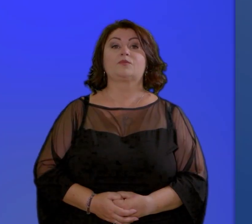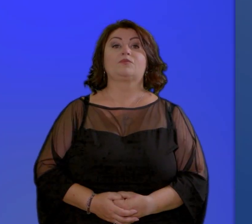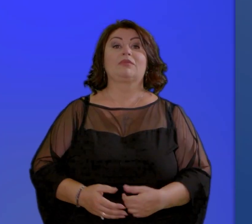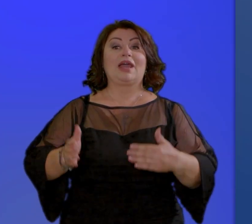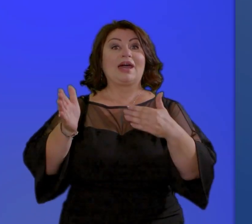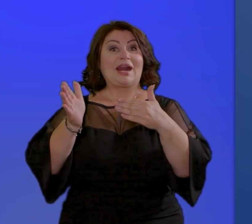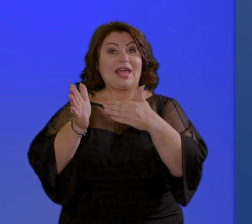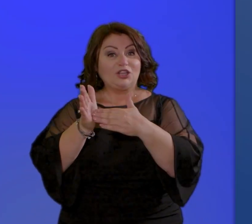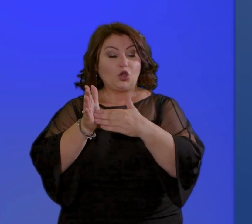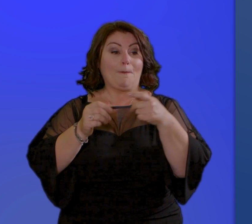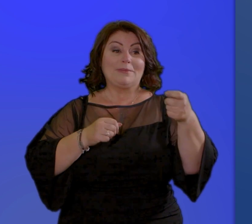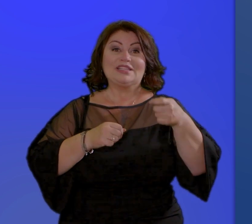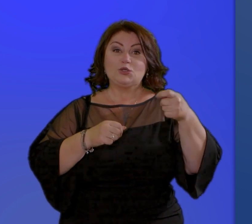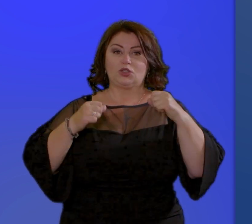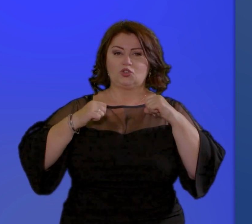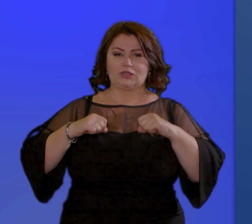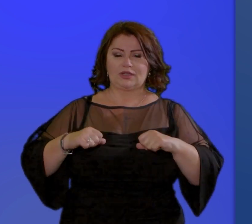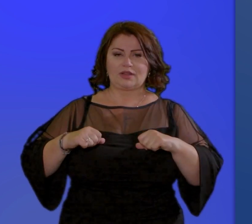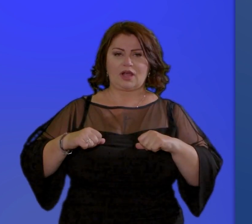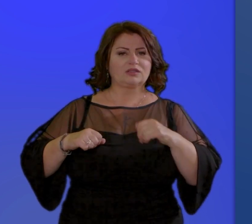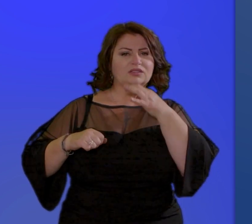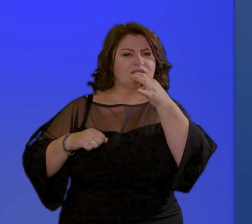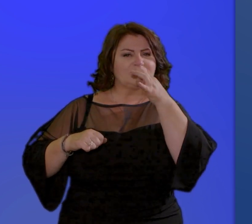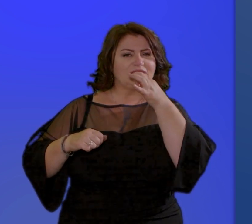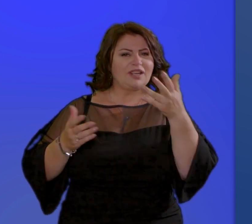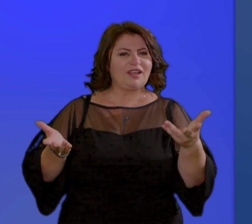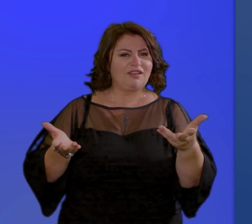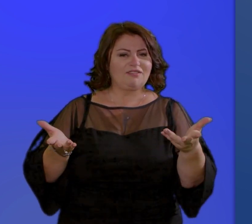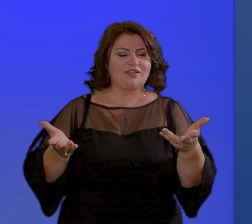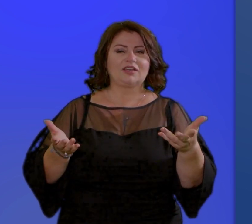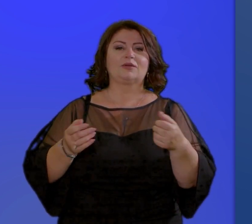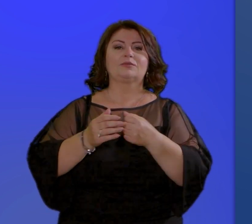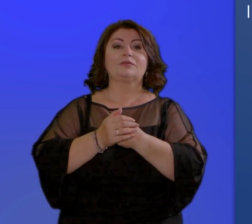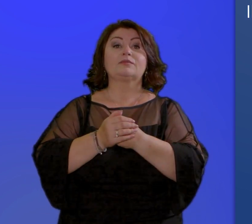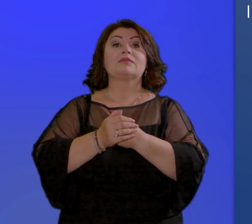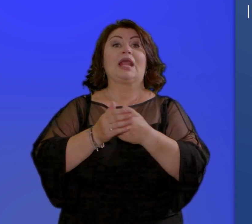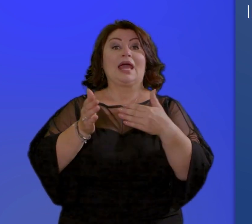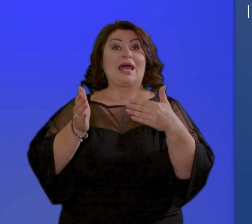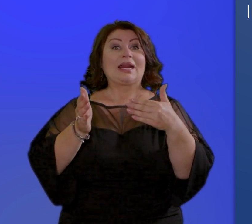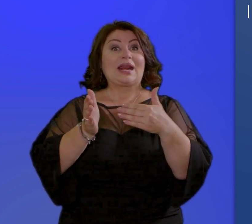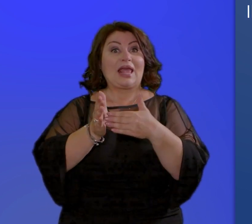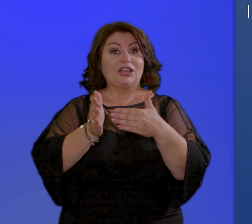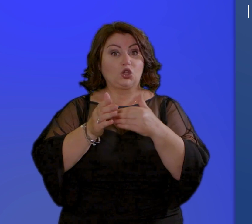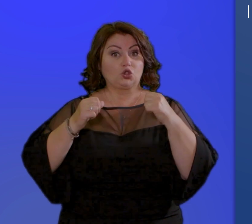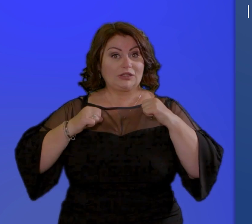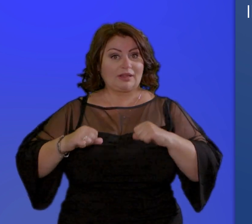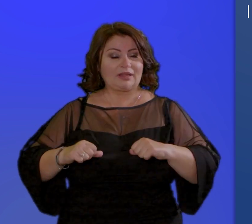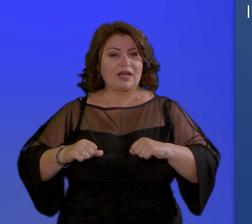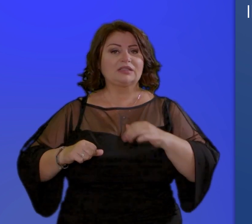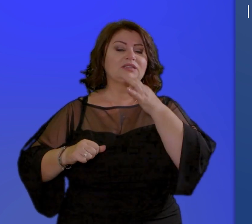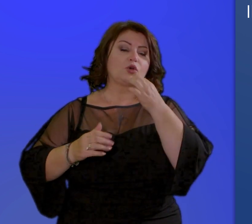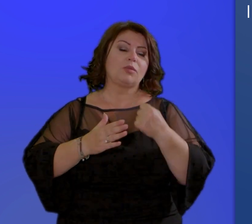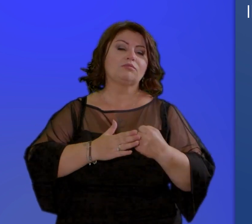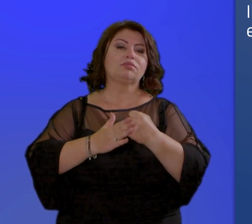reddito e pensione di cittadinanza cos'è il reddito di cittadinanza è un